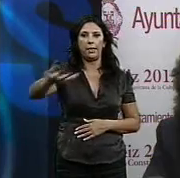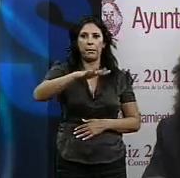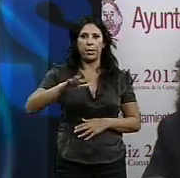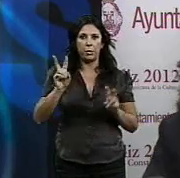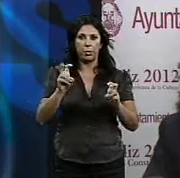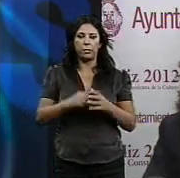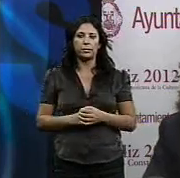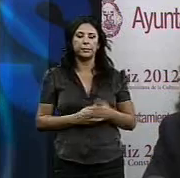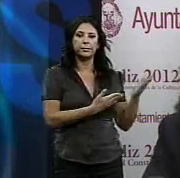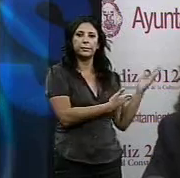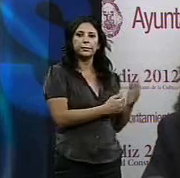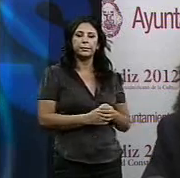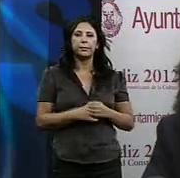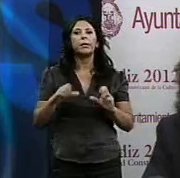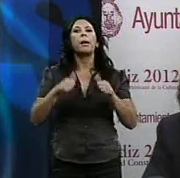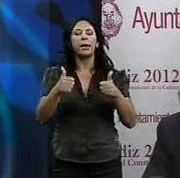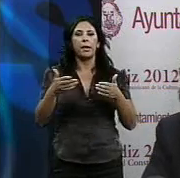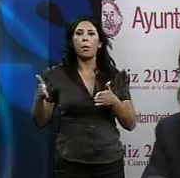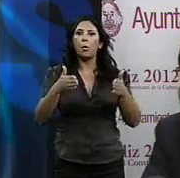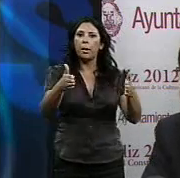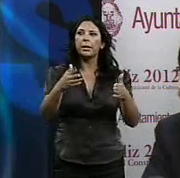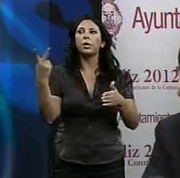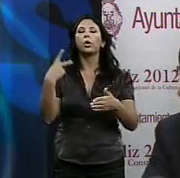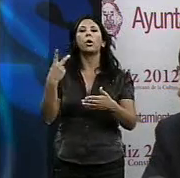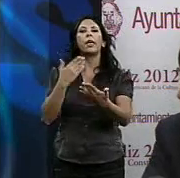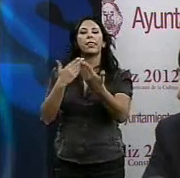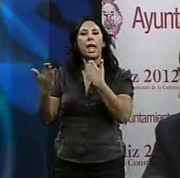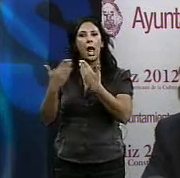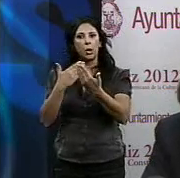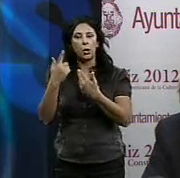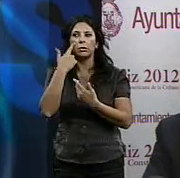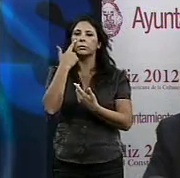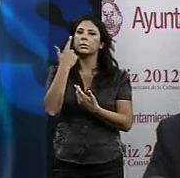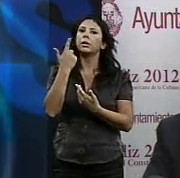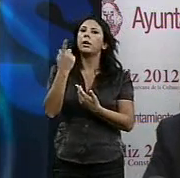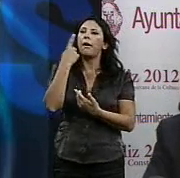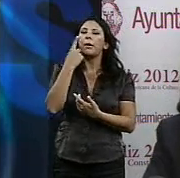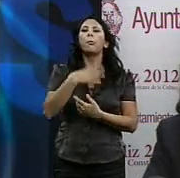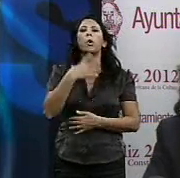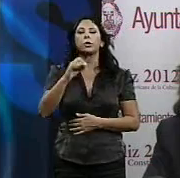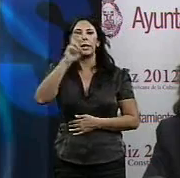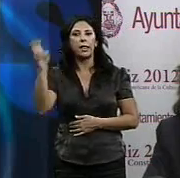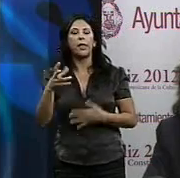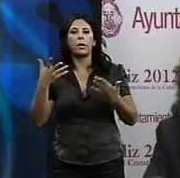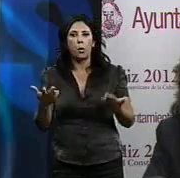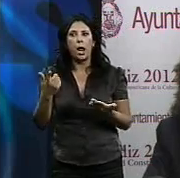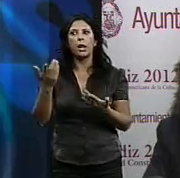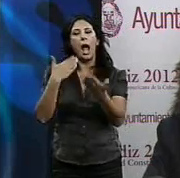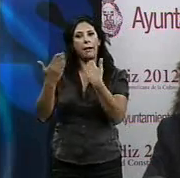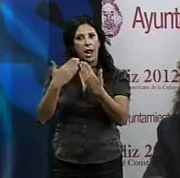Iniciamos un camino de diálogo, vamos a explorar posibilidades y en función de eso